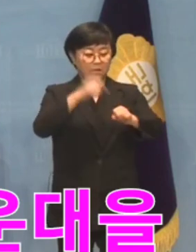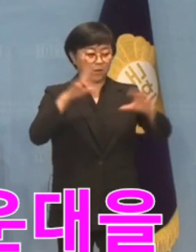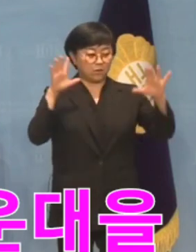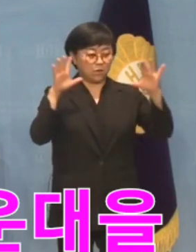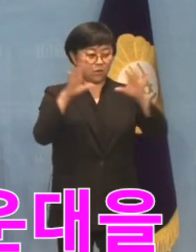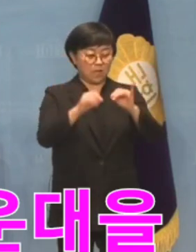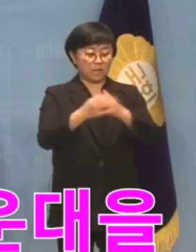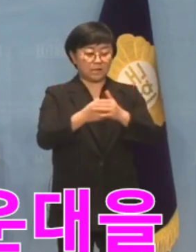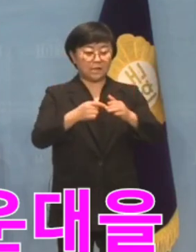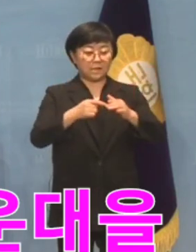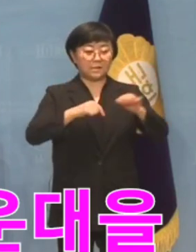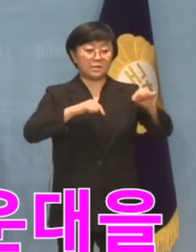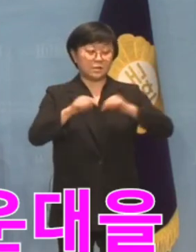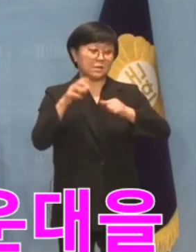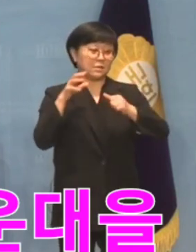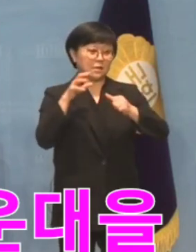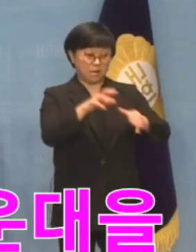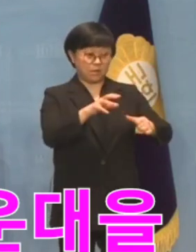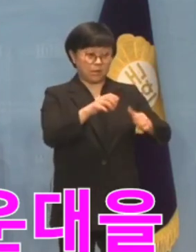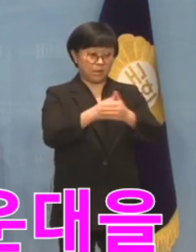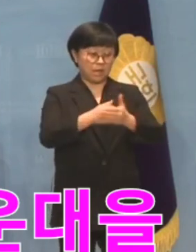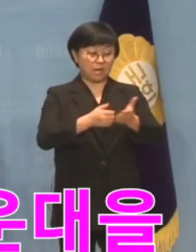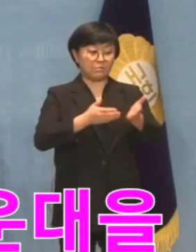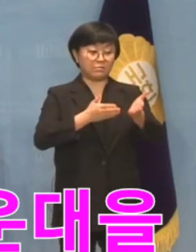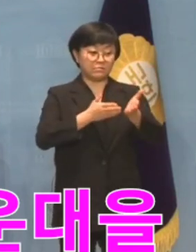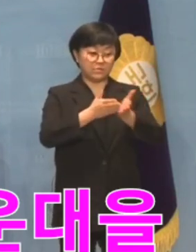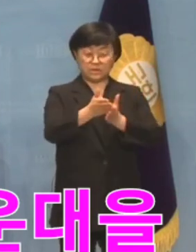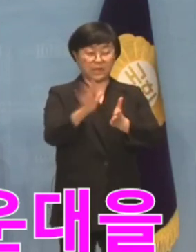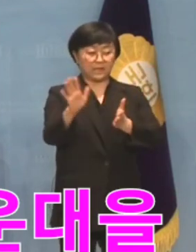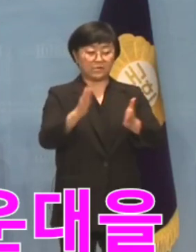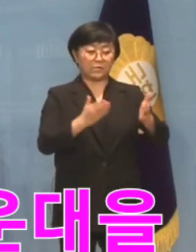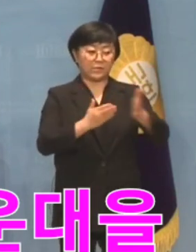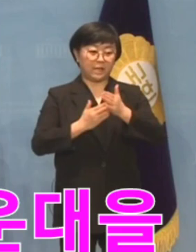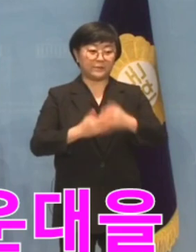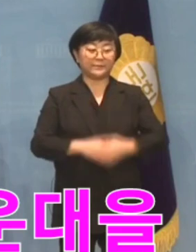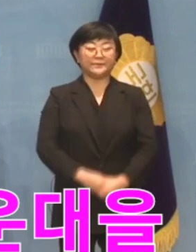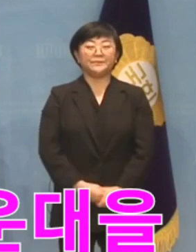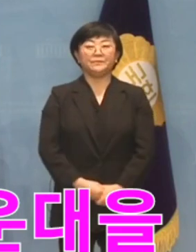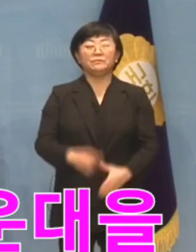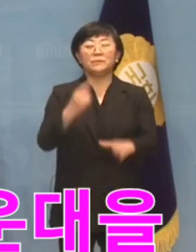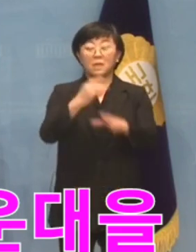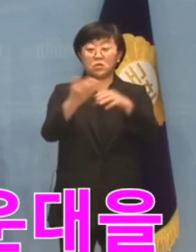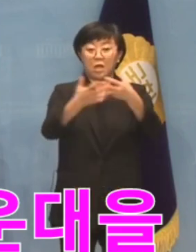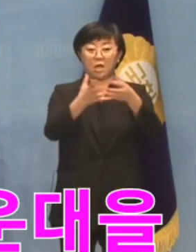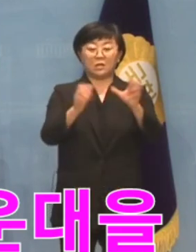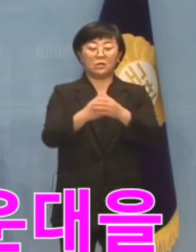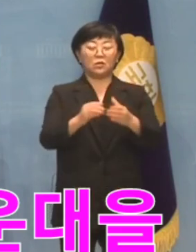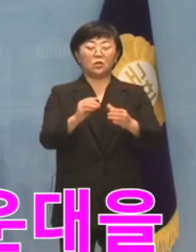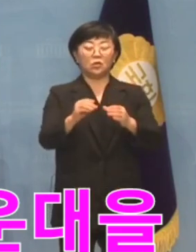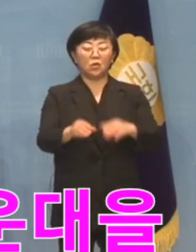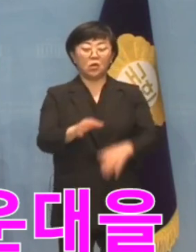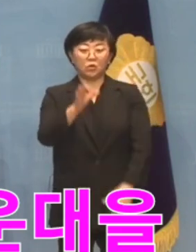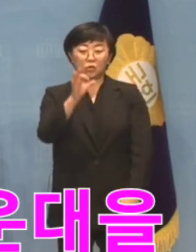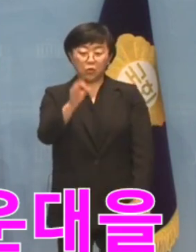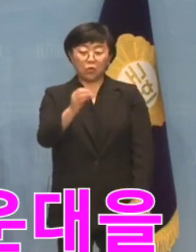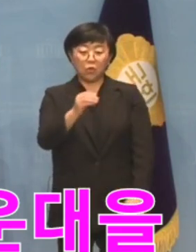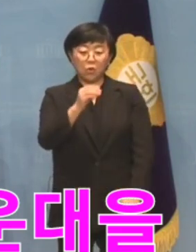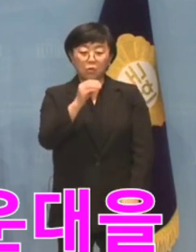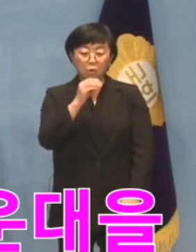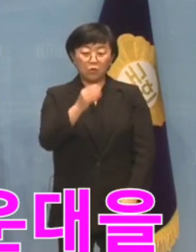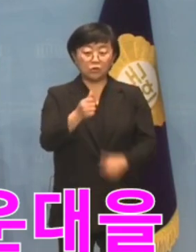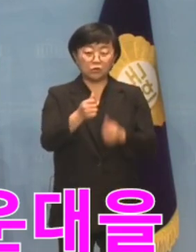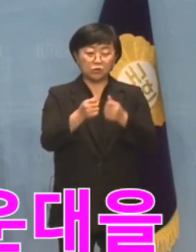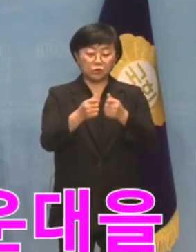정치 탄압이라며 부결됐습니다. 민주당은 돈봉투 부스럭거리는 소리가